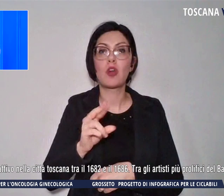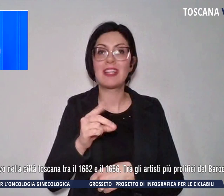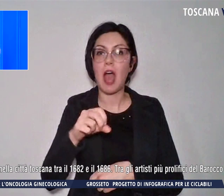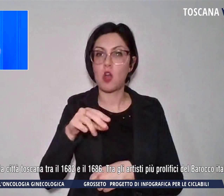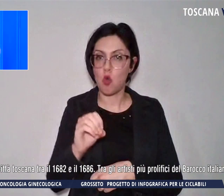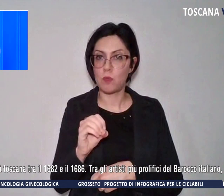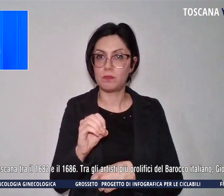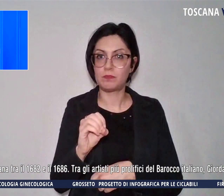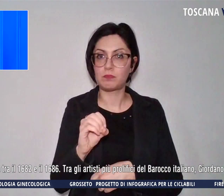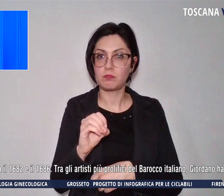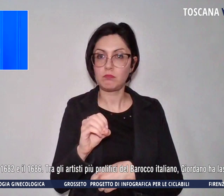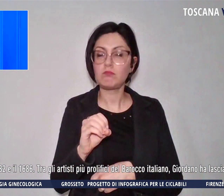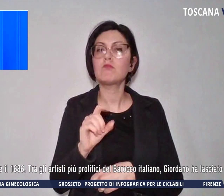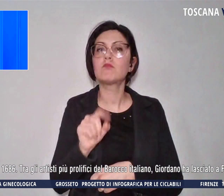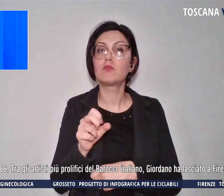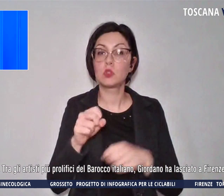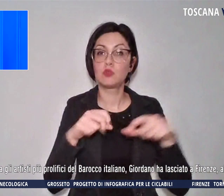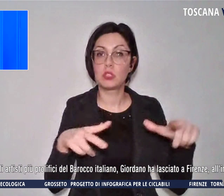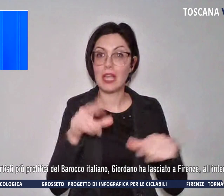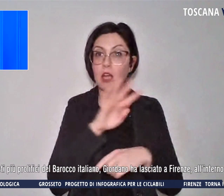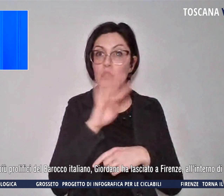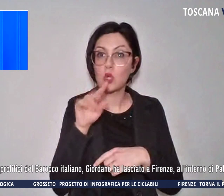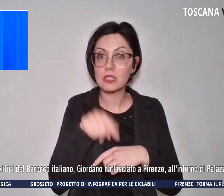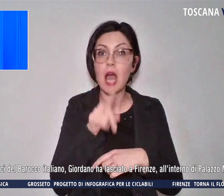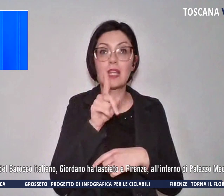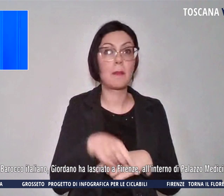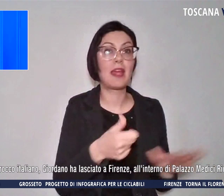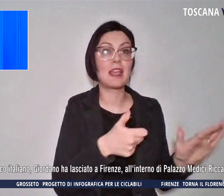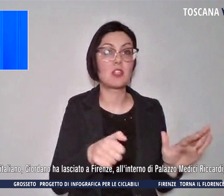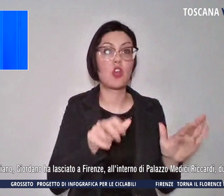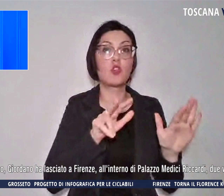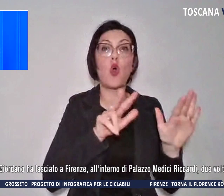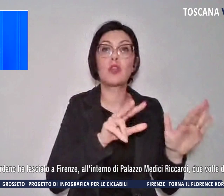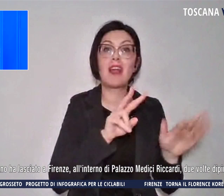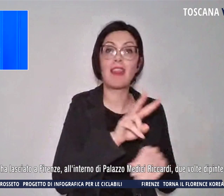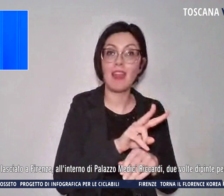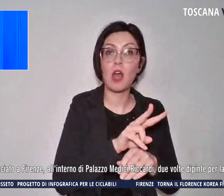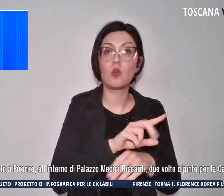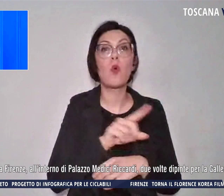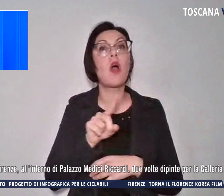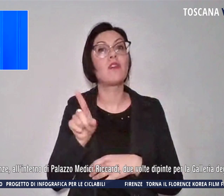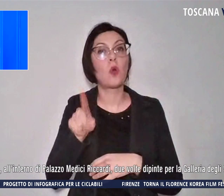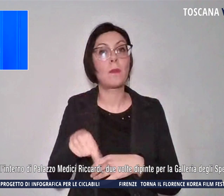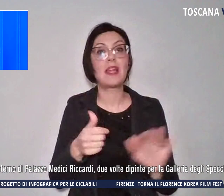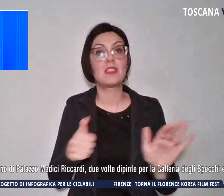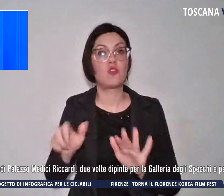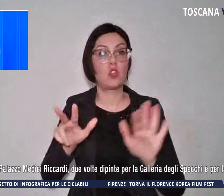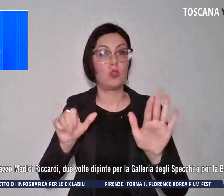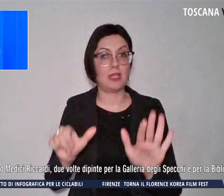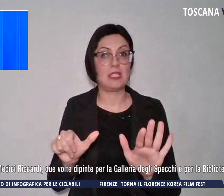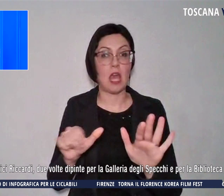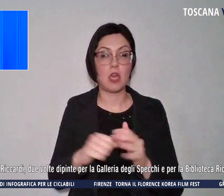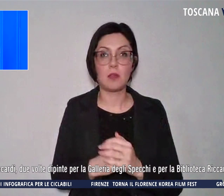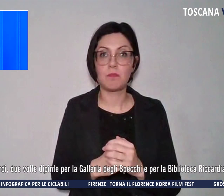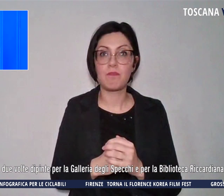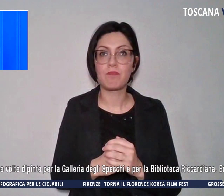attivo nella città toscana tra il 1682 e il 1686. Tra gli